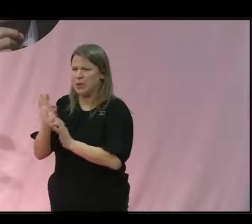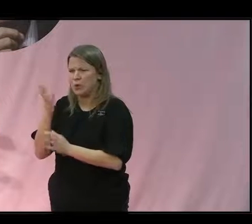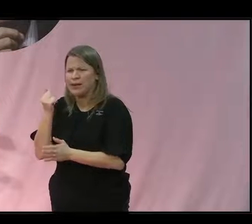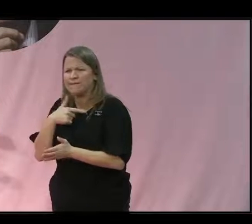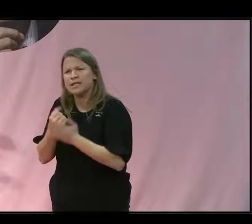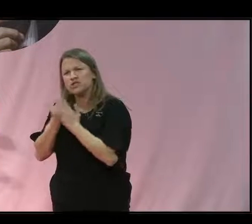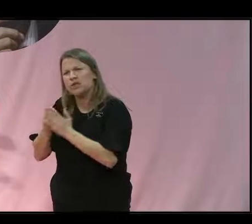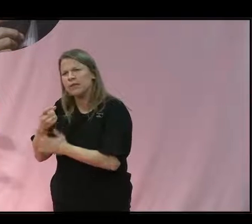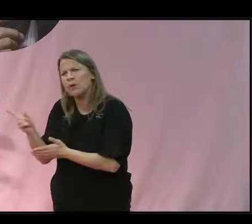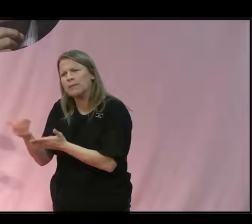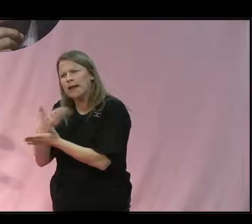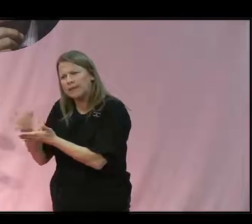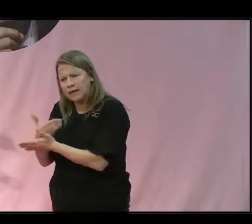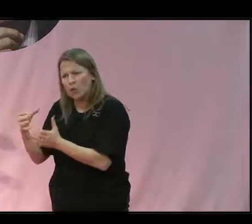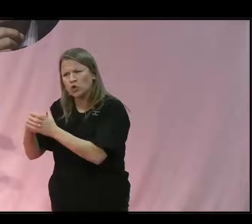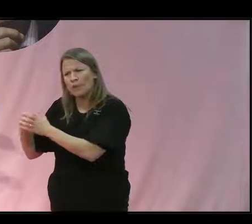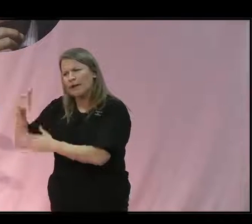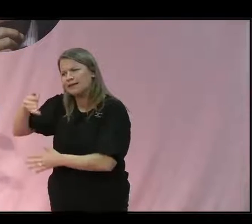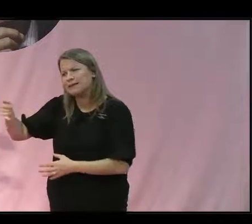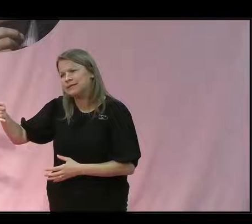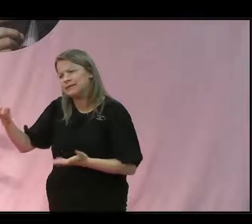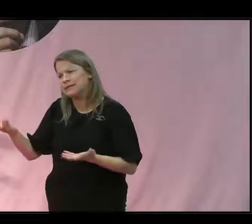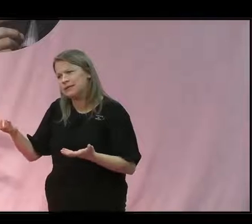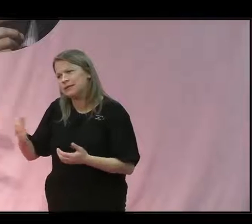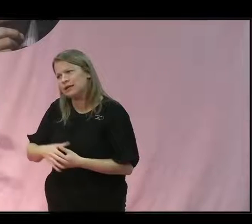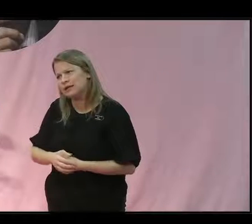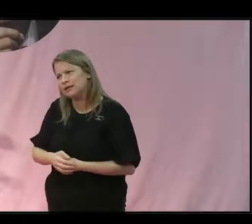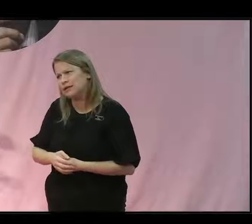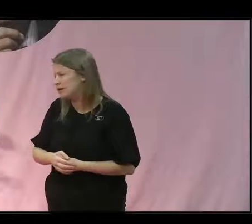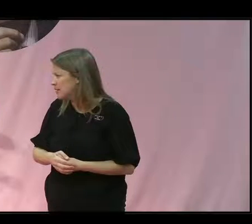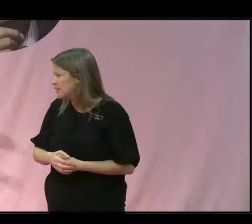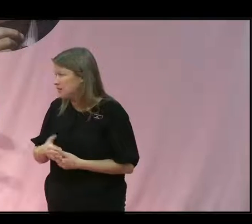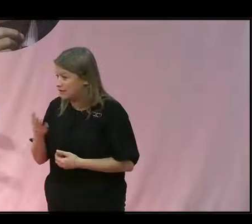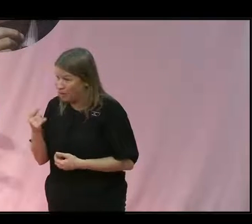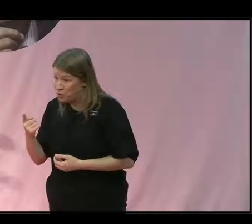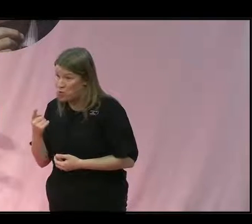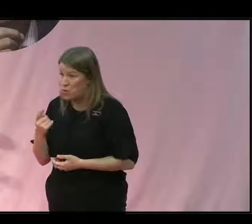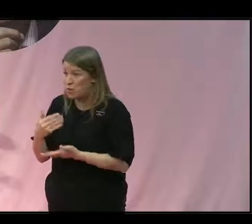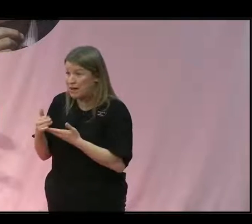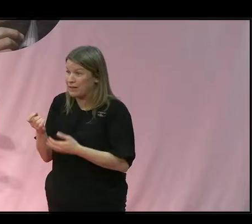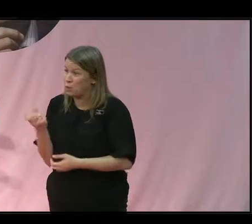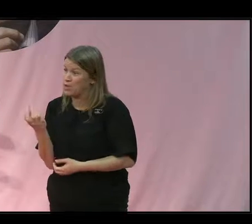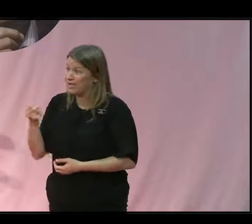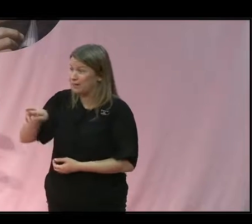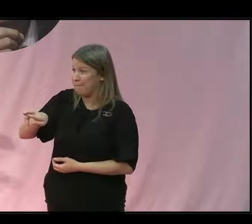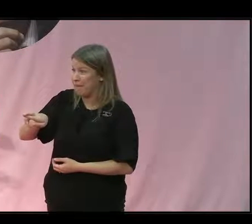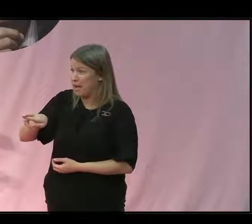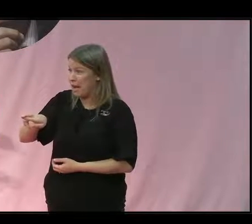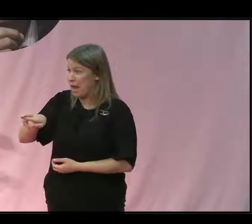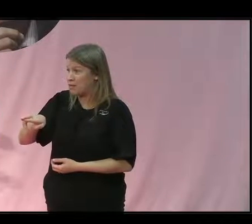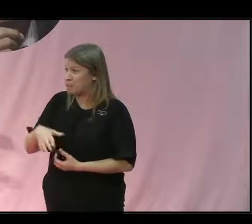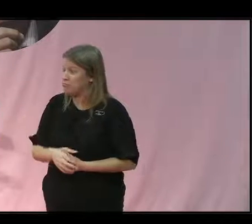länder och grupper i länder. Så om du kan ge några exempel på vad vi skulle kunna göra och vad vi gör.